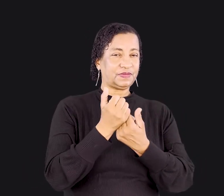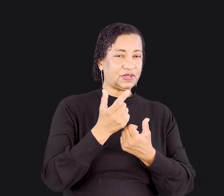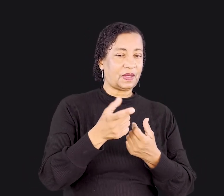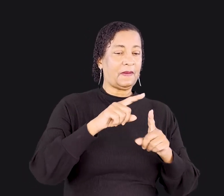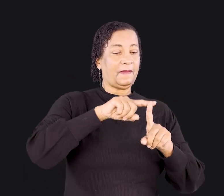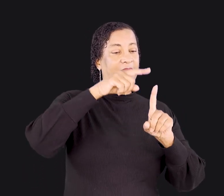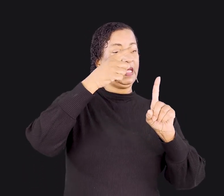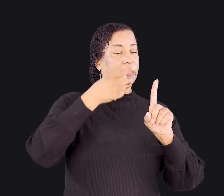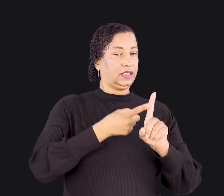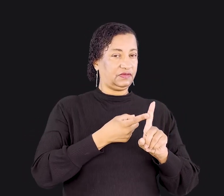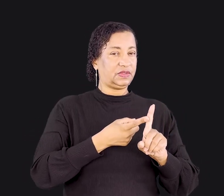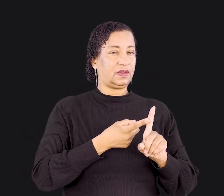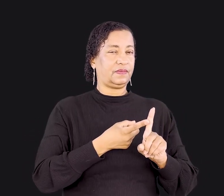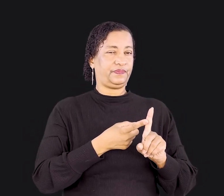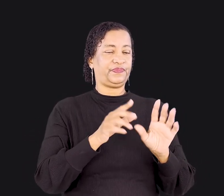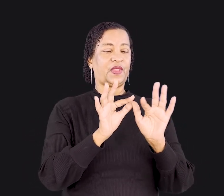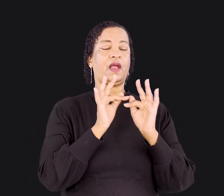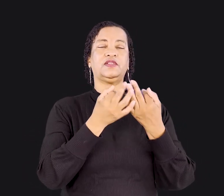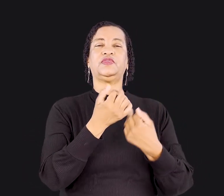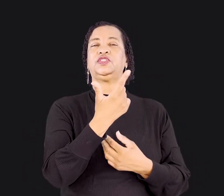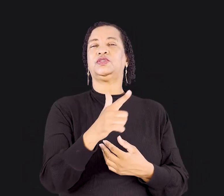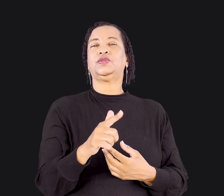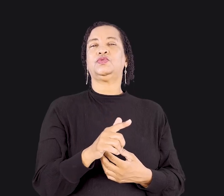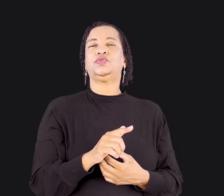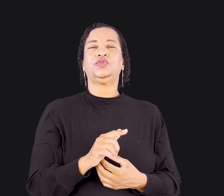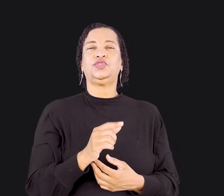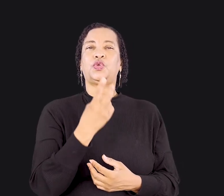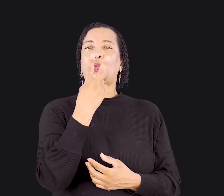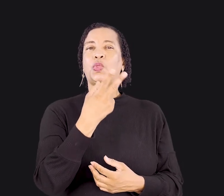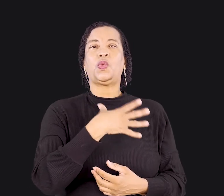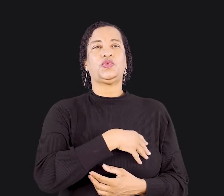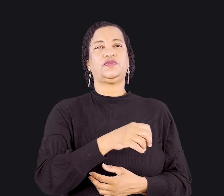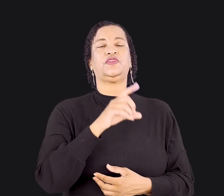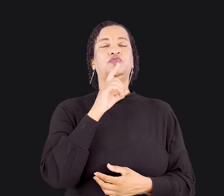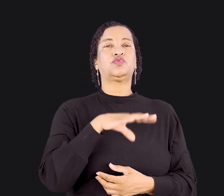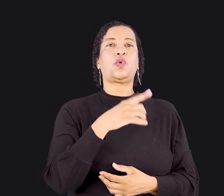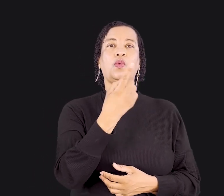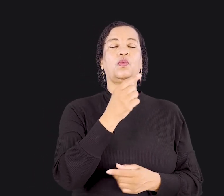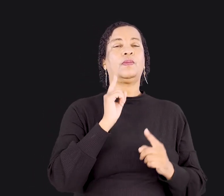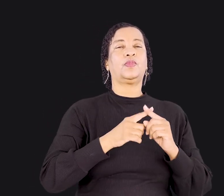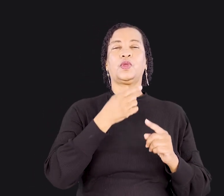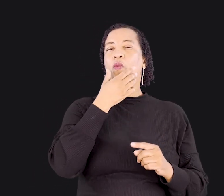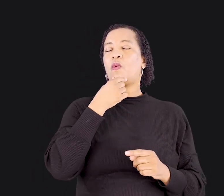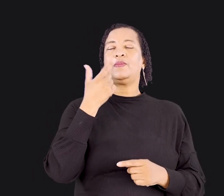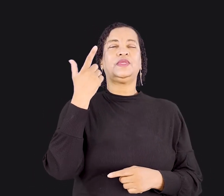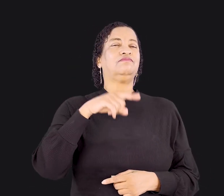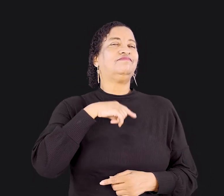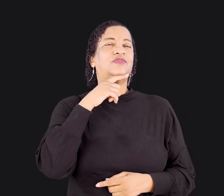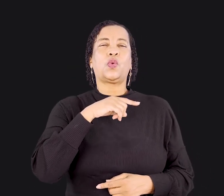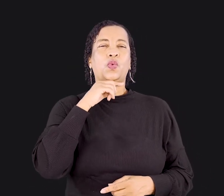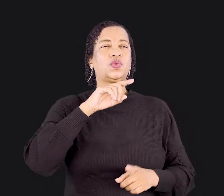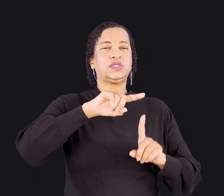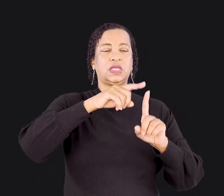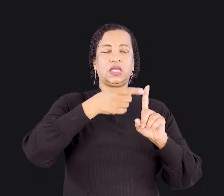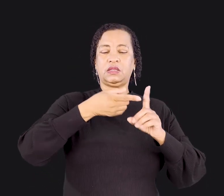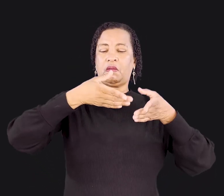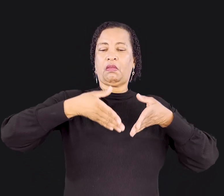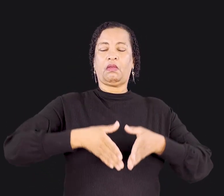as famílias não teriam mais do que um filho, porque o homem não passaria por um parto duas vezes. Eles não foram feitos para